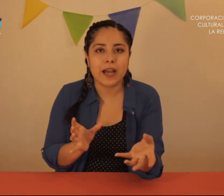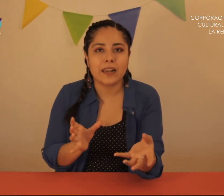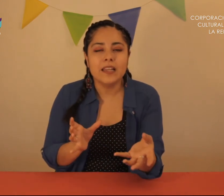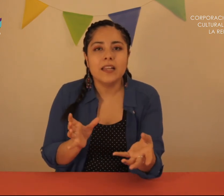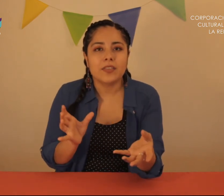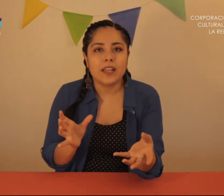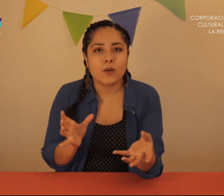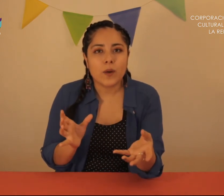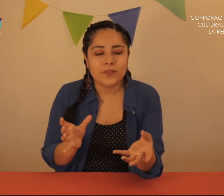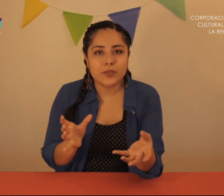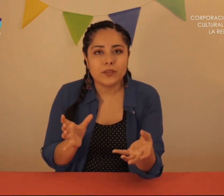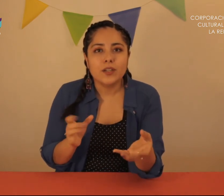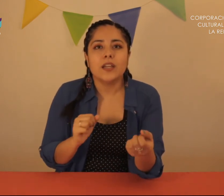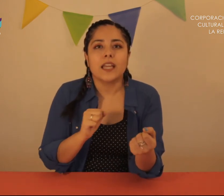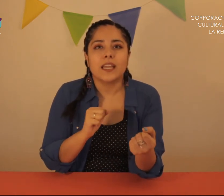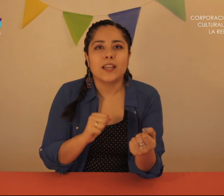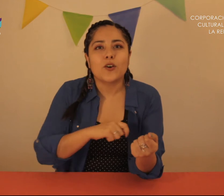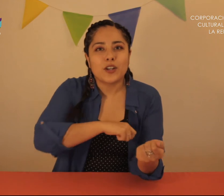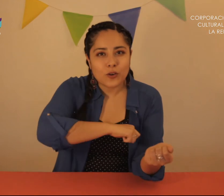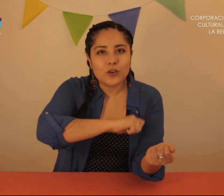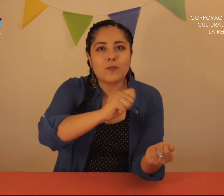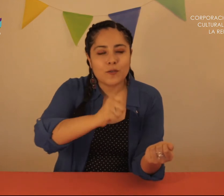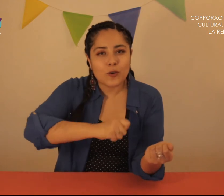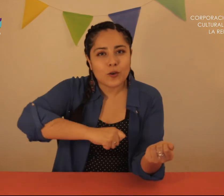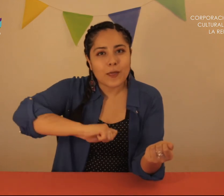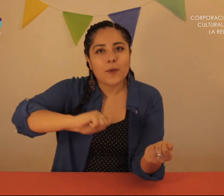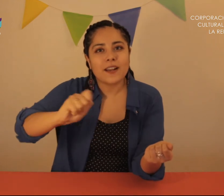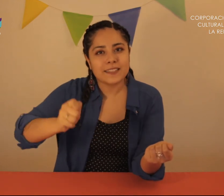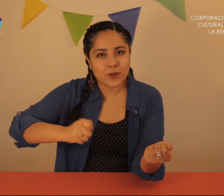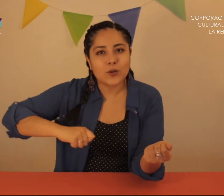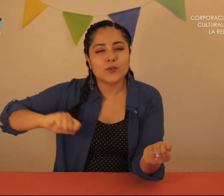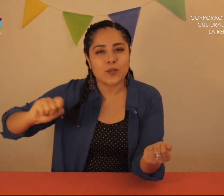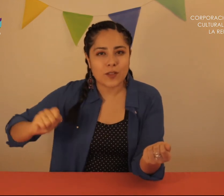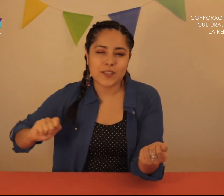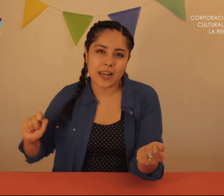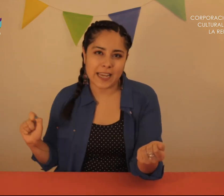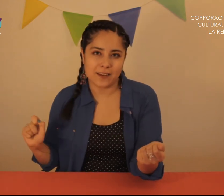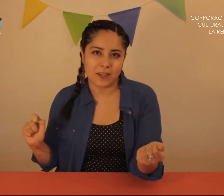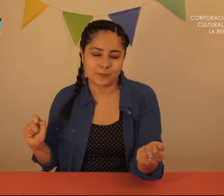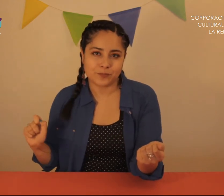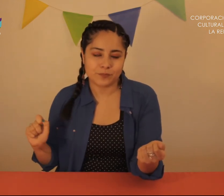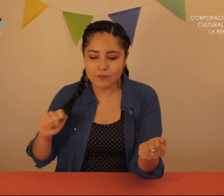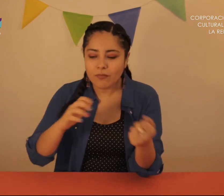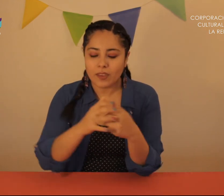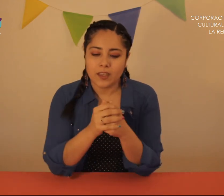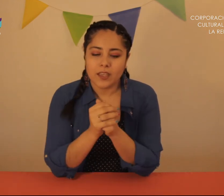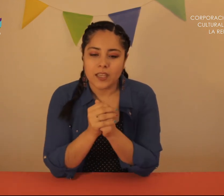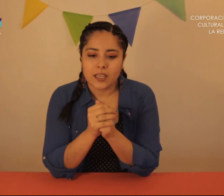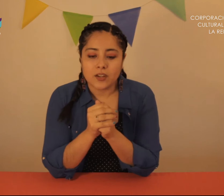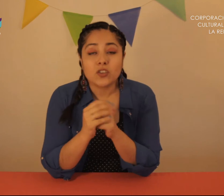del cuento Con lo que después van a hacer ellos con sus dedos al escribir No